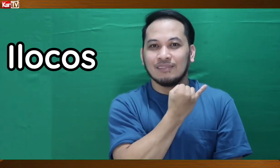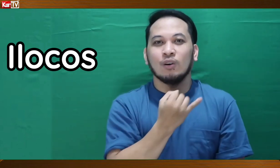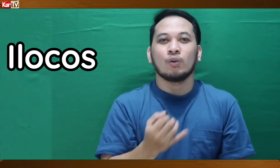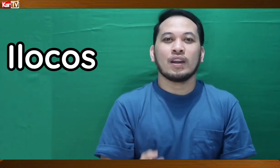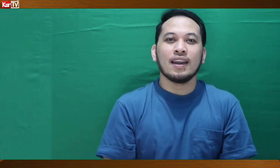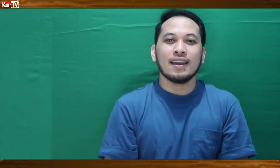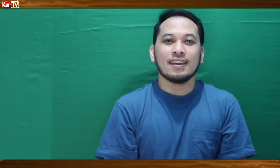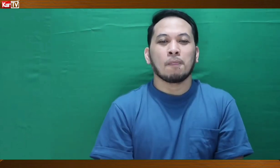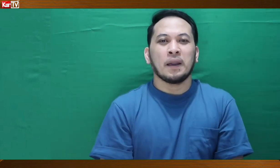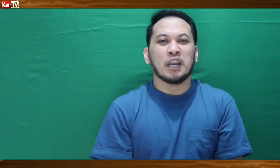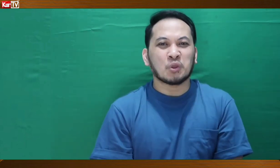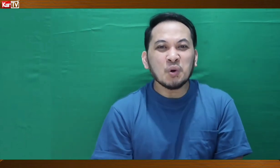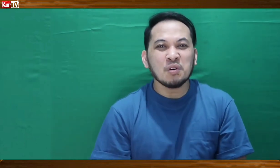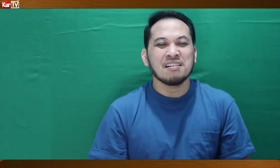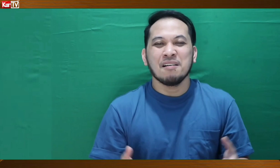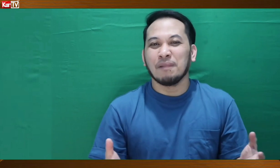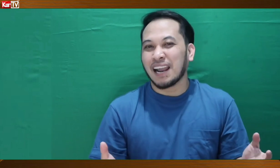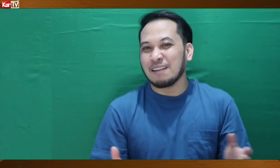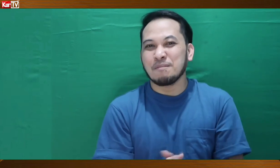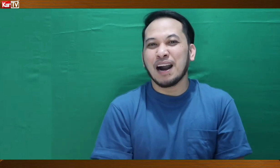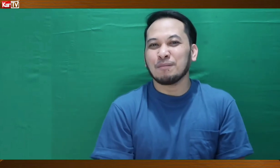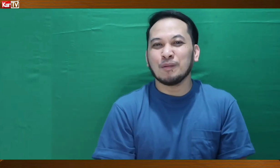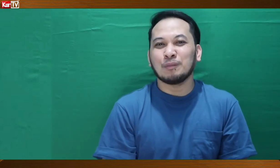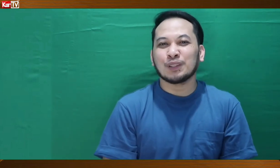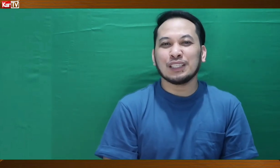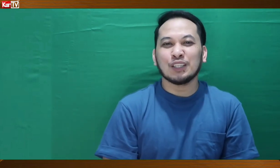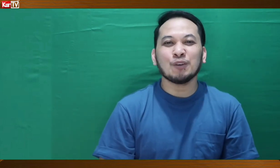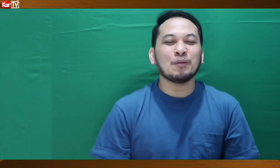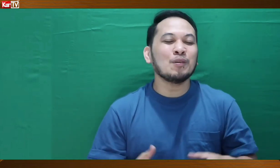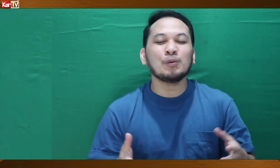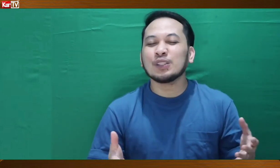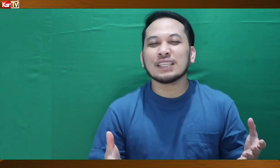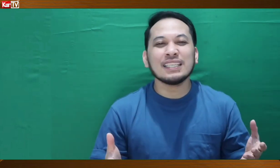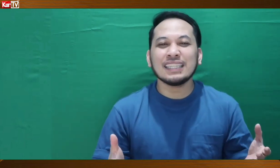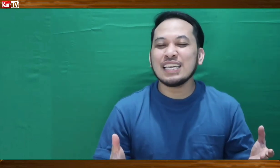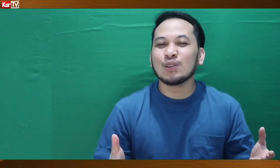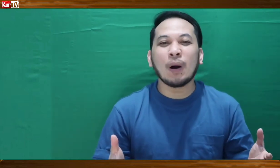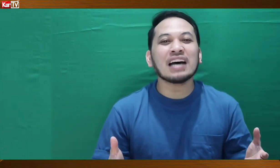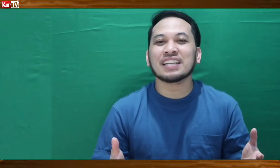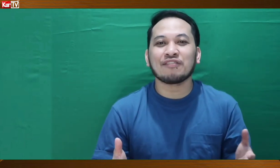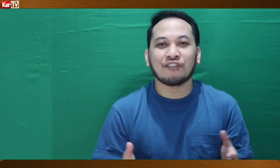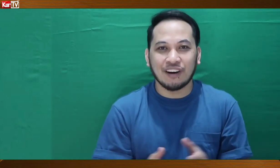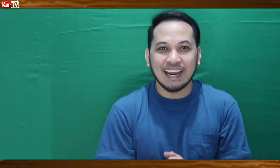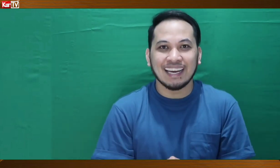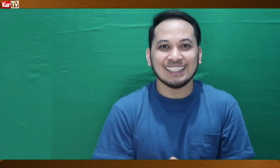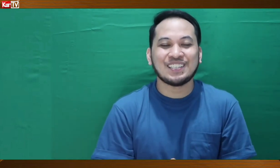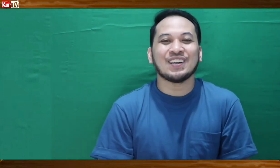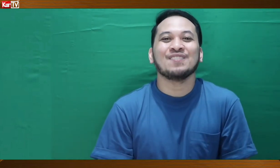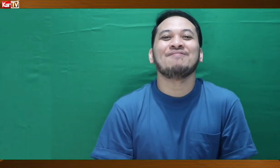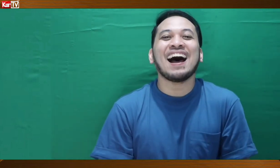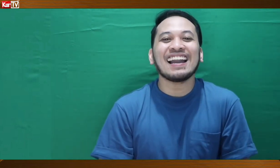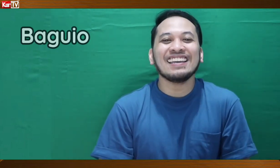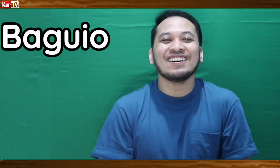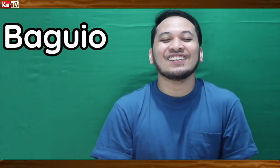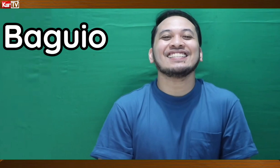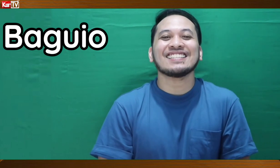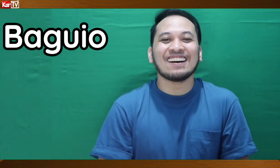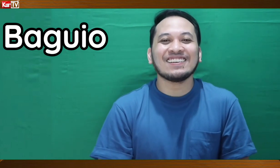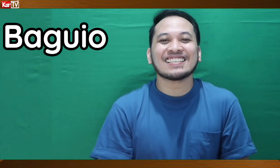Okay. Ito, maraming mga pumupunta dito. Pumupunta sila dito as a friend. So, Baguio. This is how we